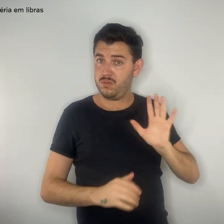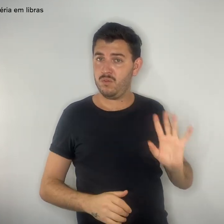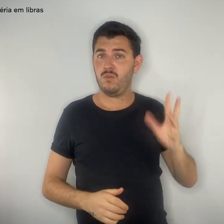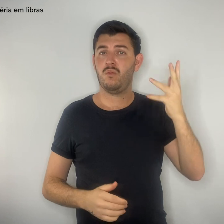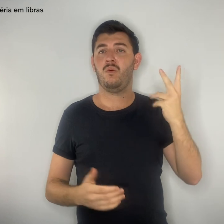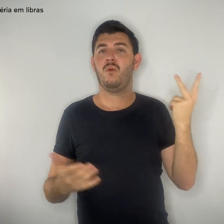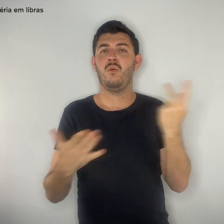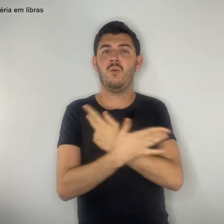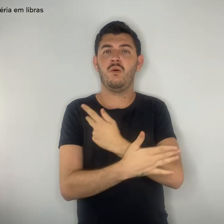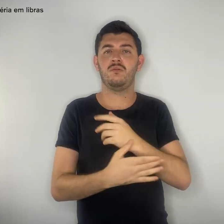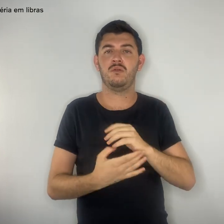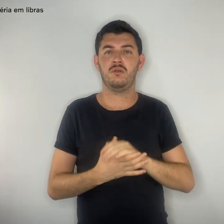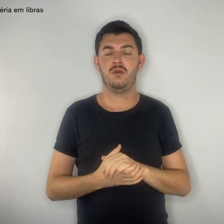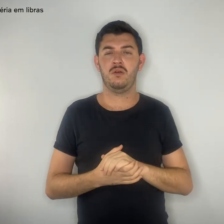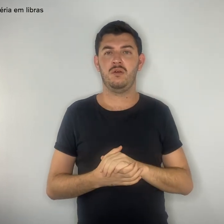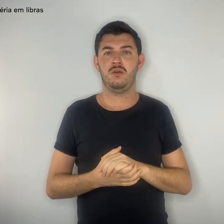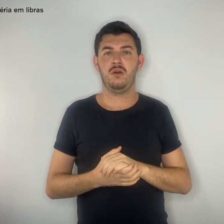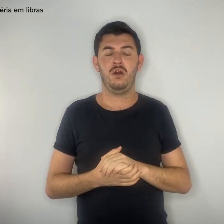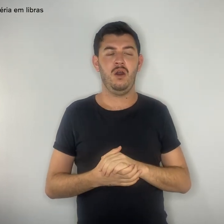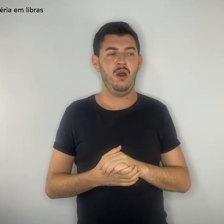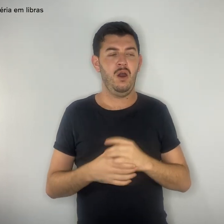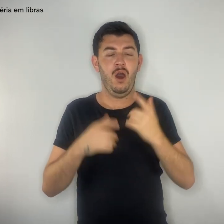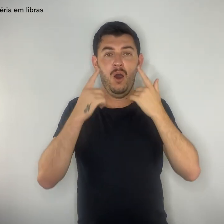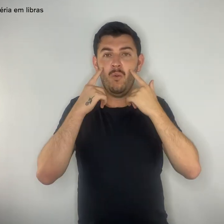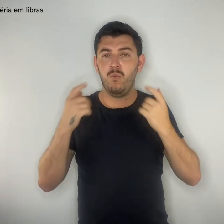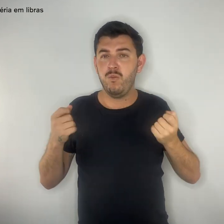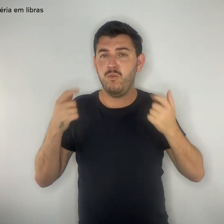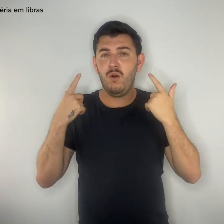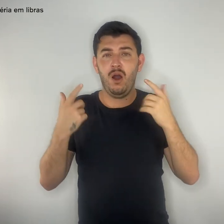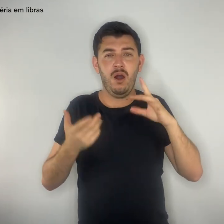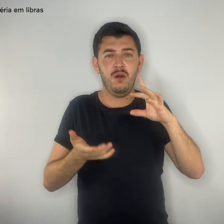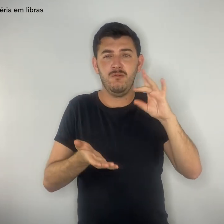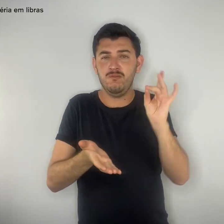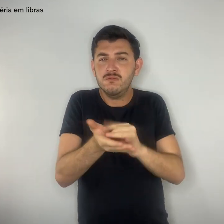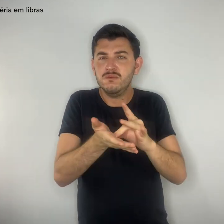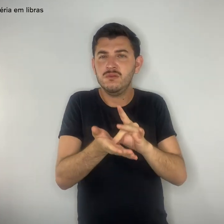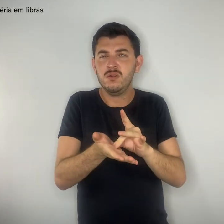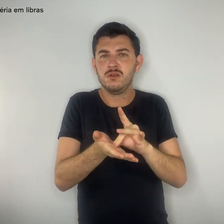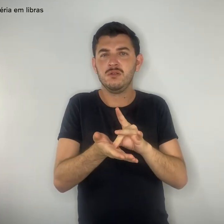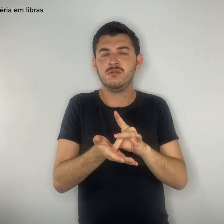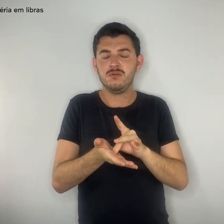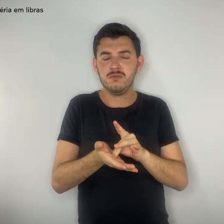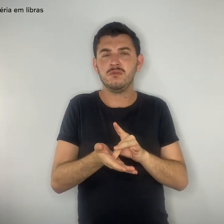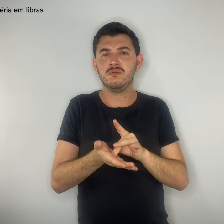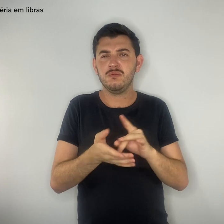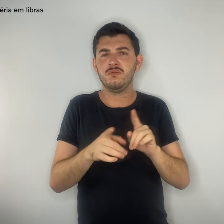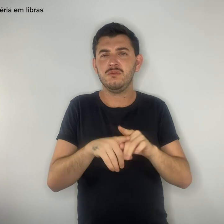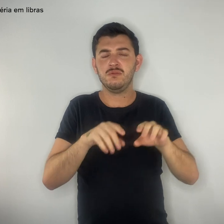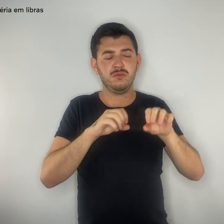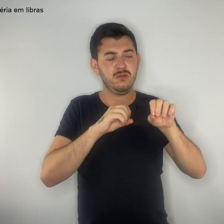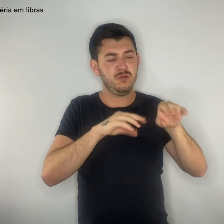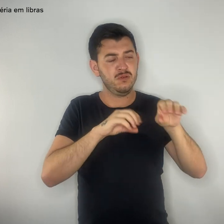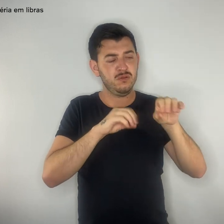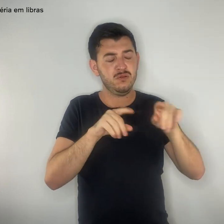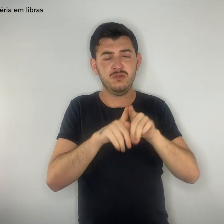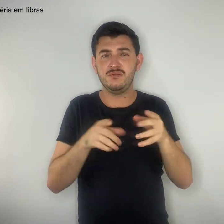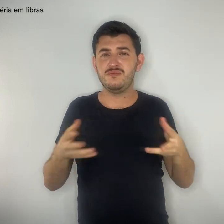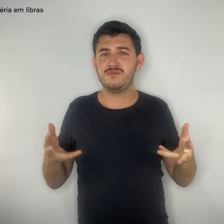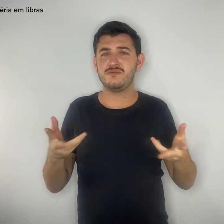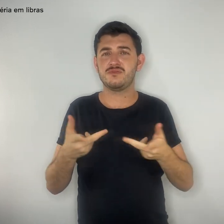Descaso absoluto. Não se faz educação de qualidade sem condições de trabalho